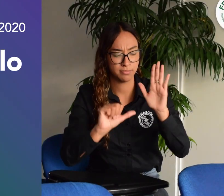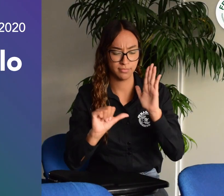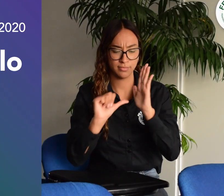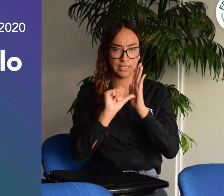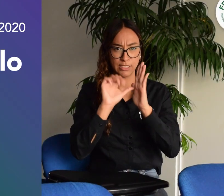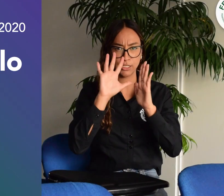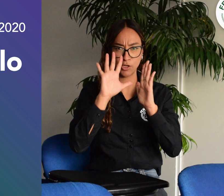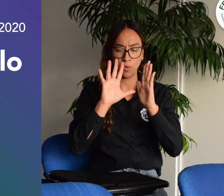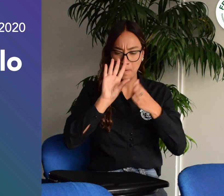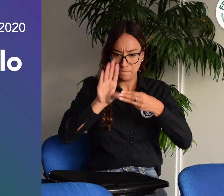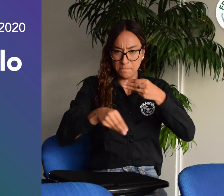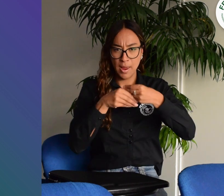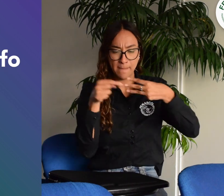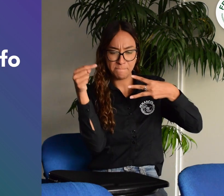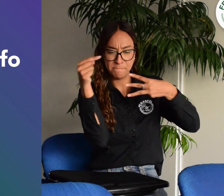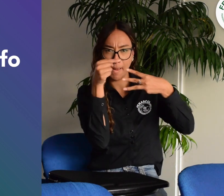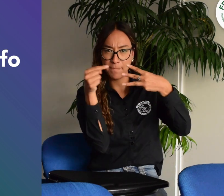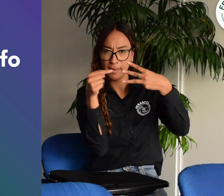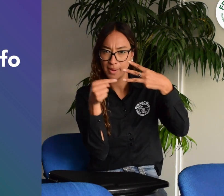Este artículo cuenta con tres parágrafos.